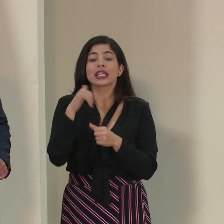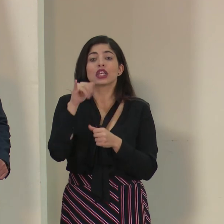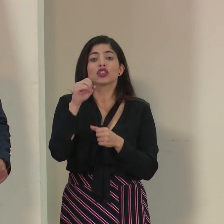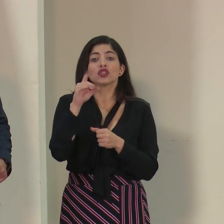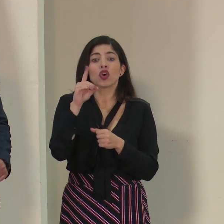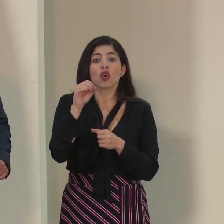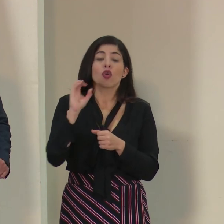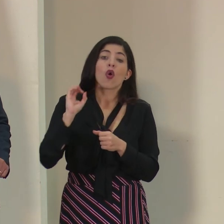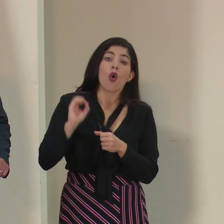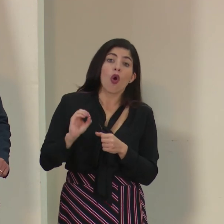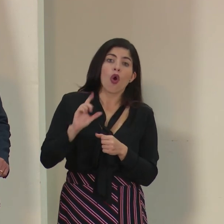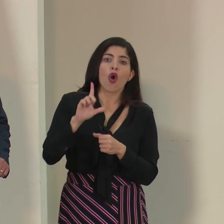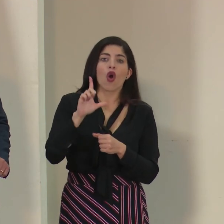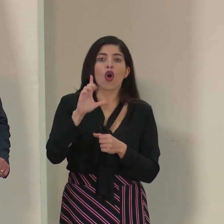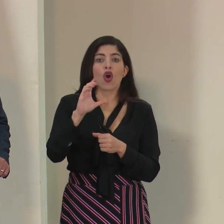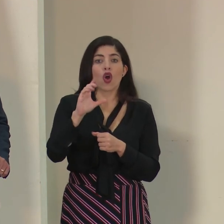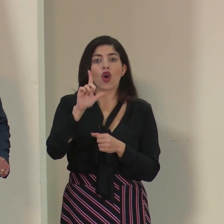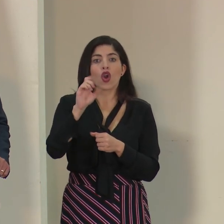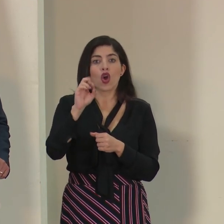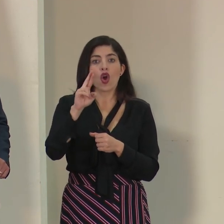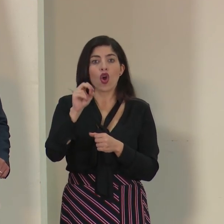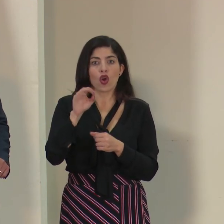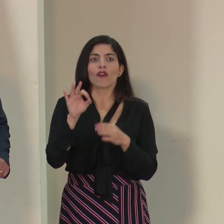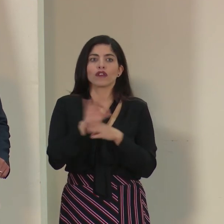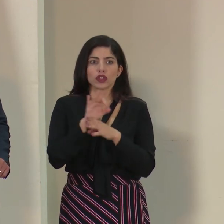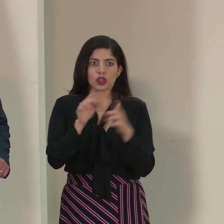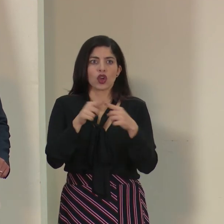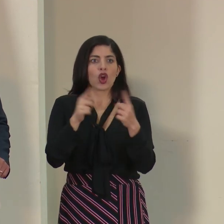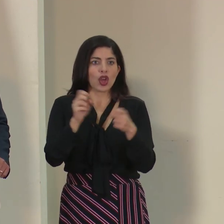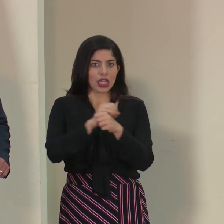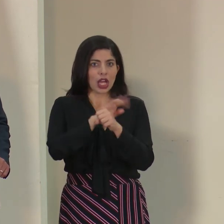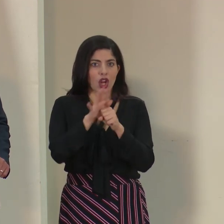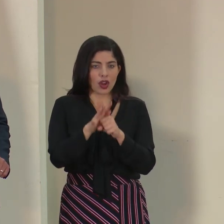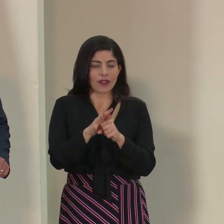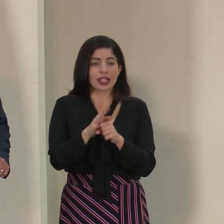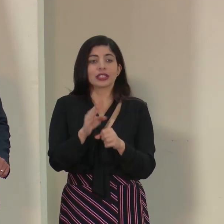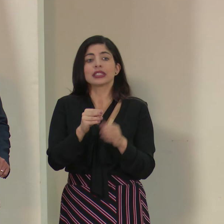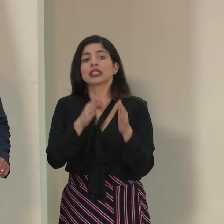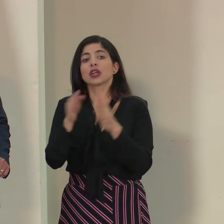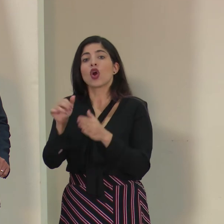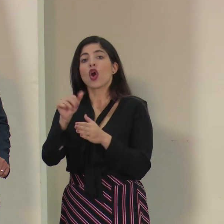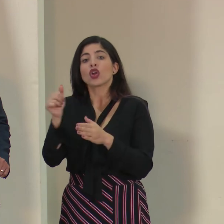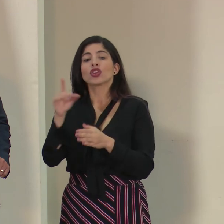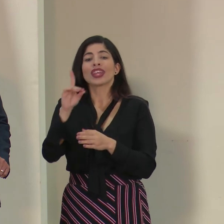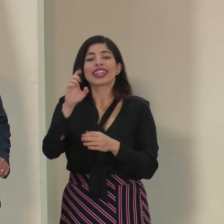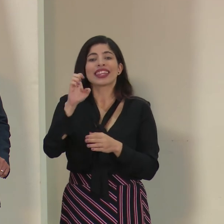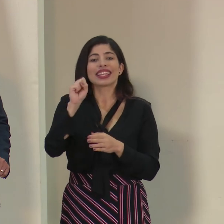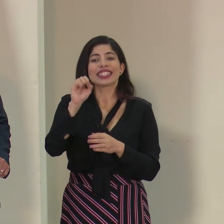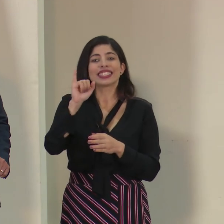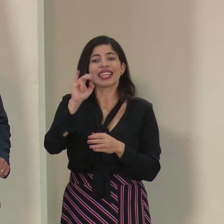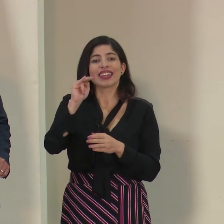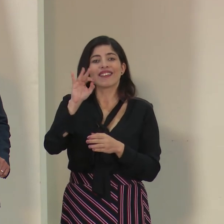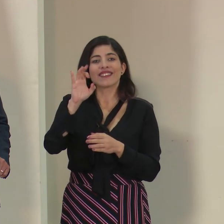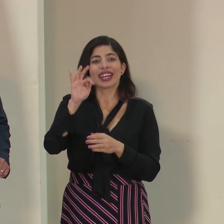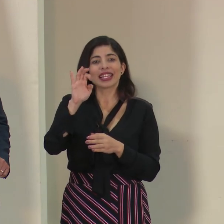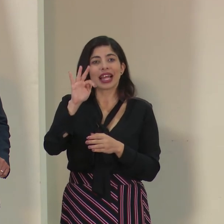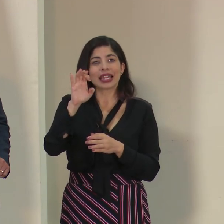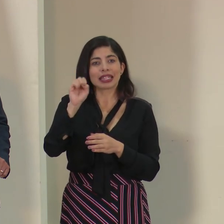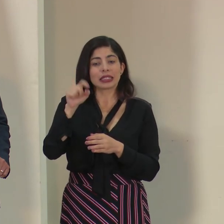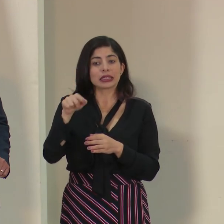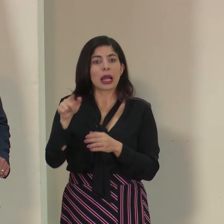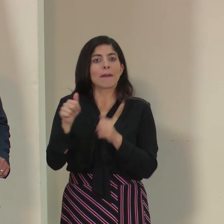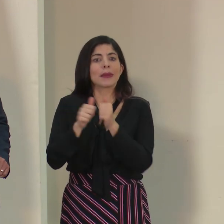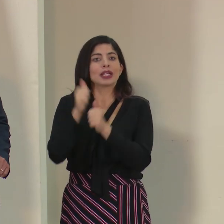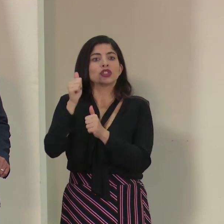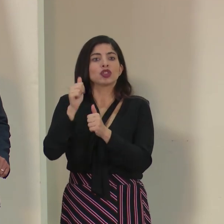puede ser efectiva contra el coronavirus y también todos estos que tienen, por ejemplo, desinfectantes, la mayoría de los que usan